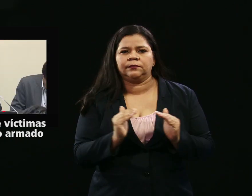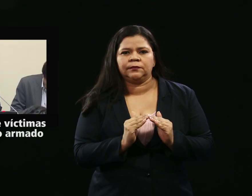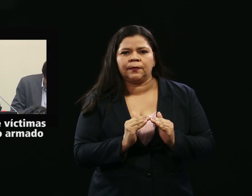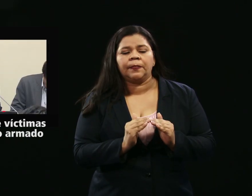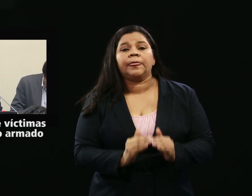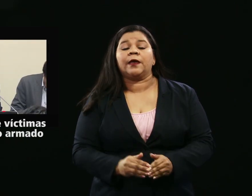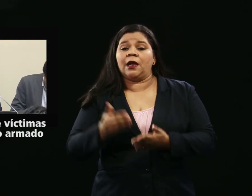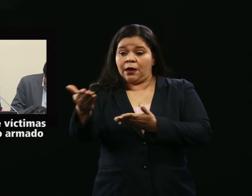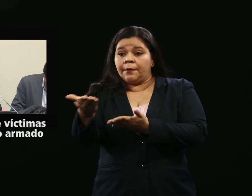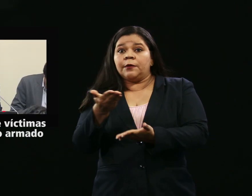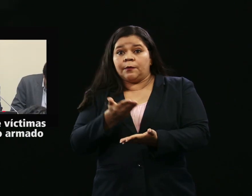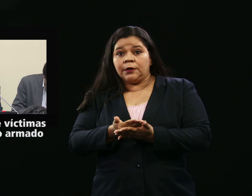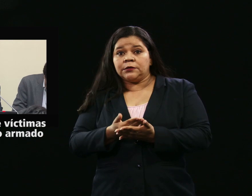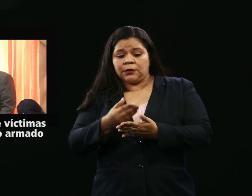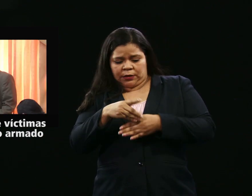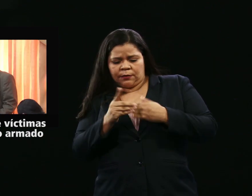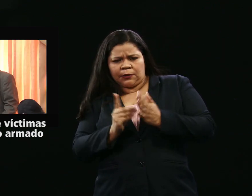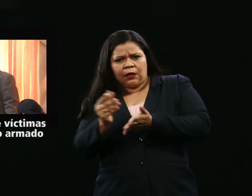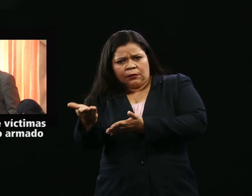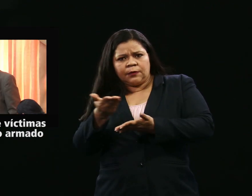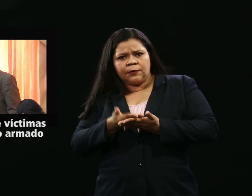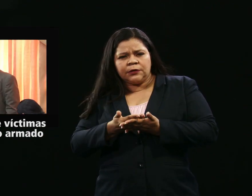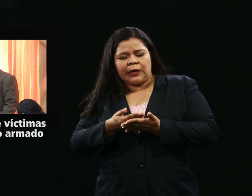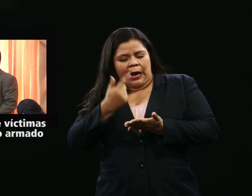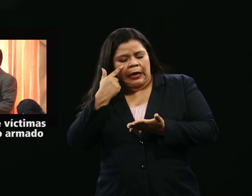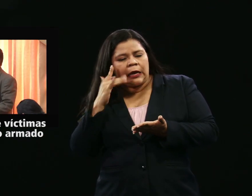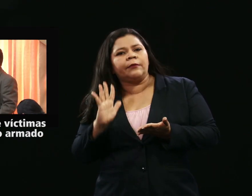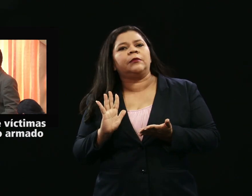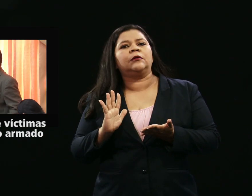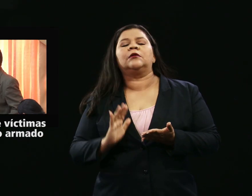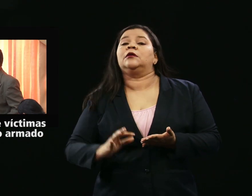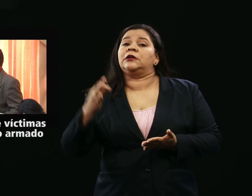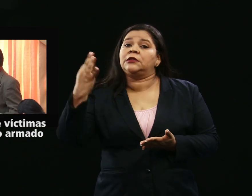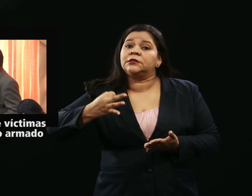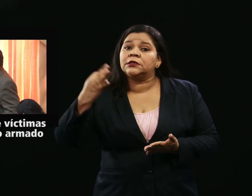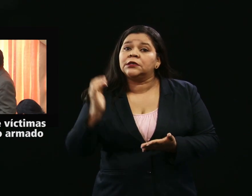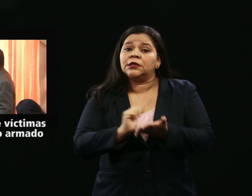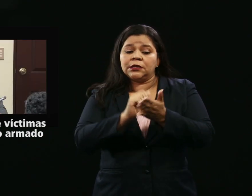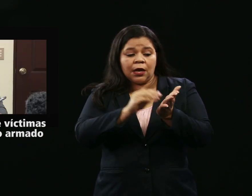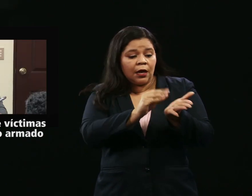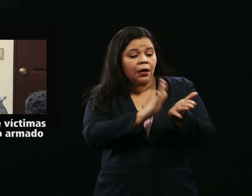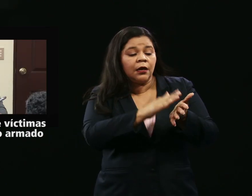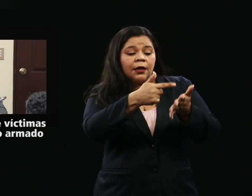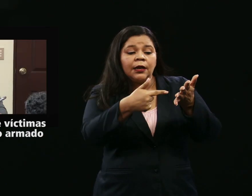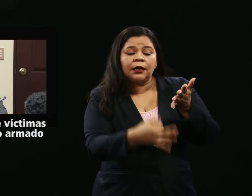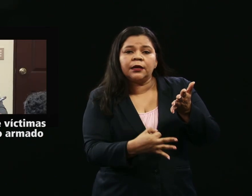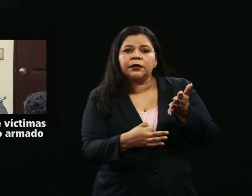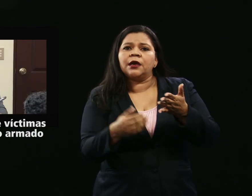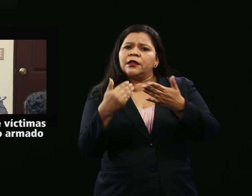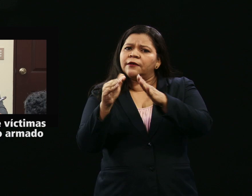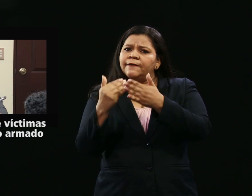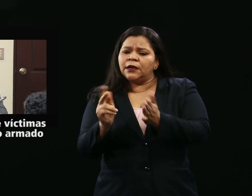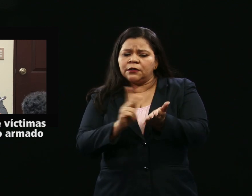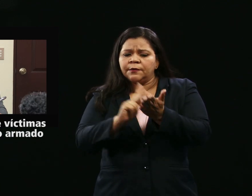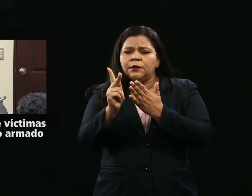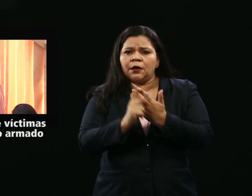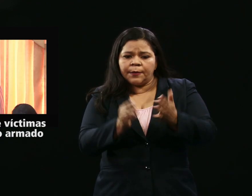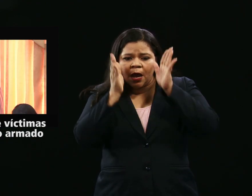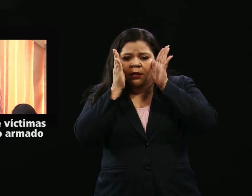recibidos por los diputados, destaca la necesidad de establecer en la ley programas con atención psicoterapeuta para